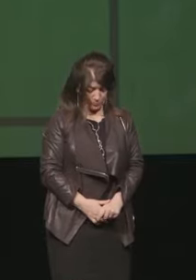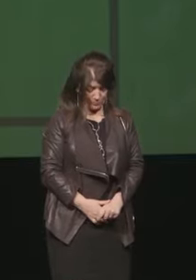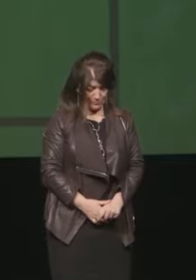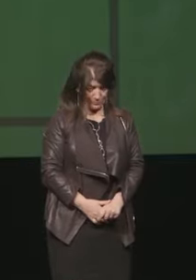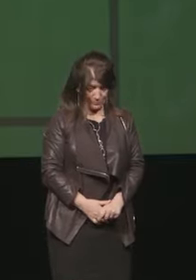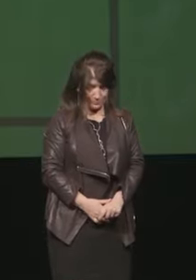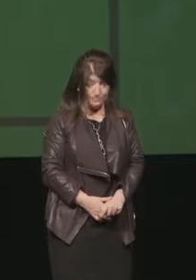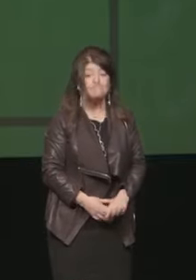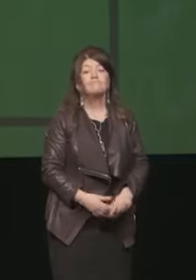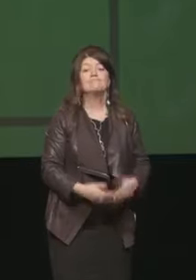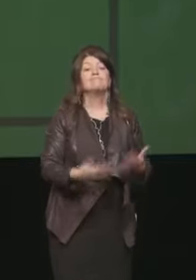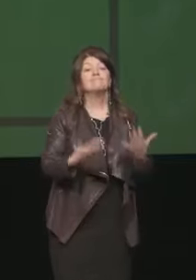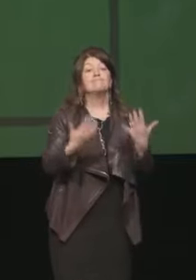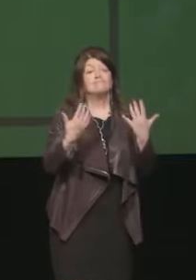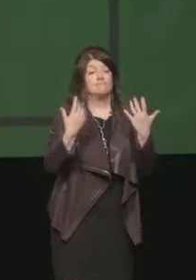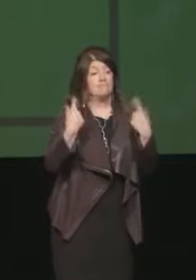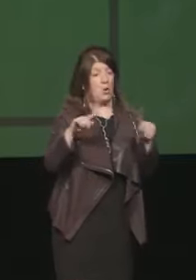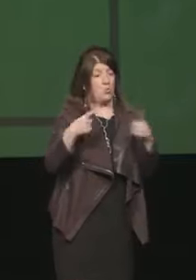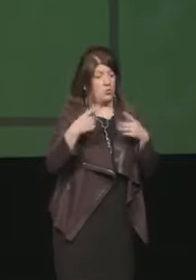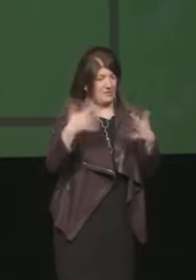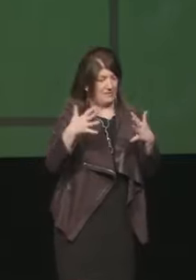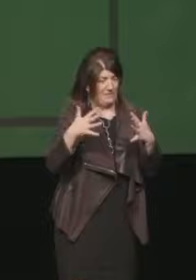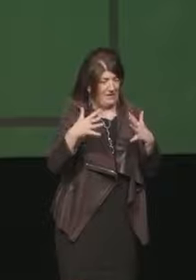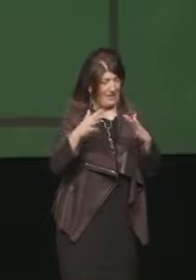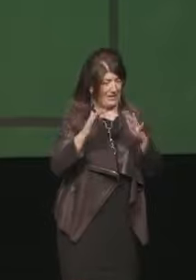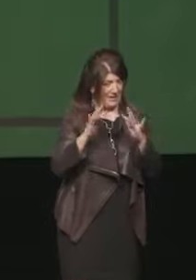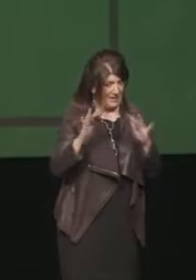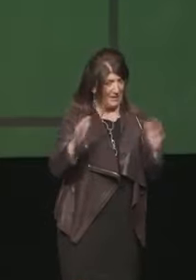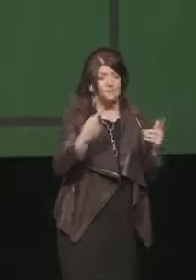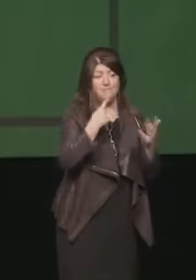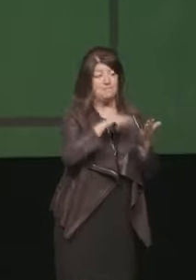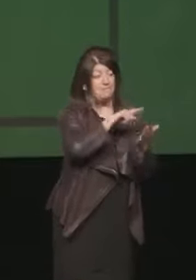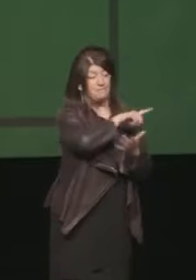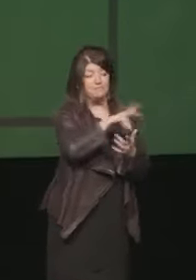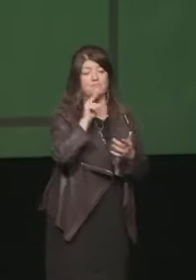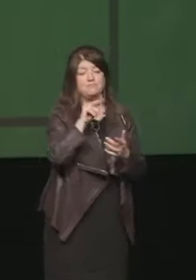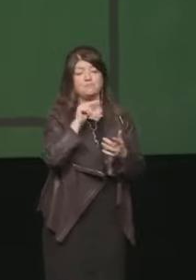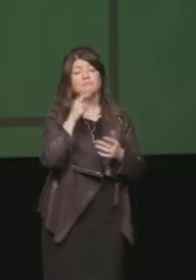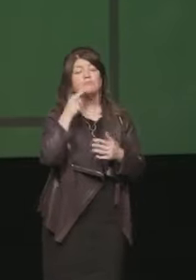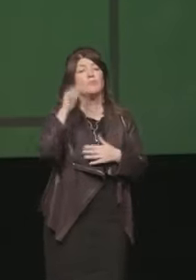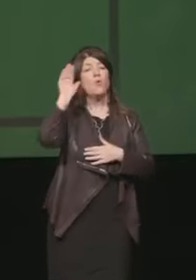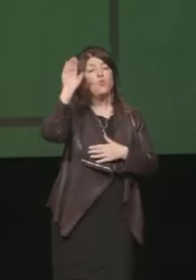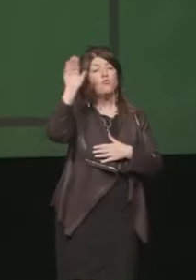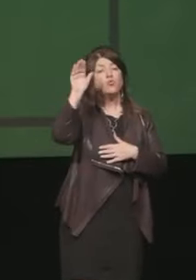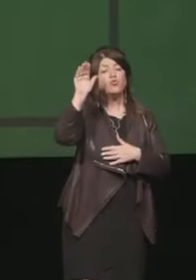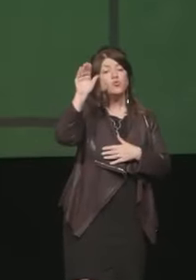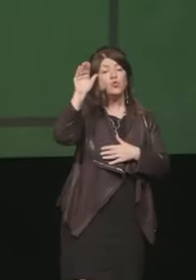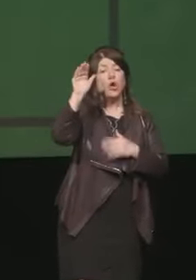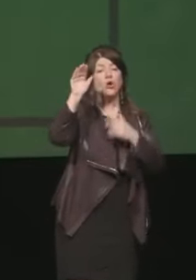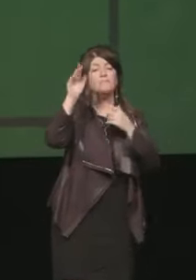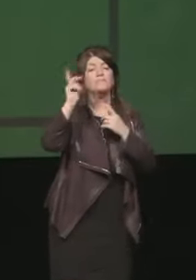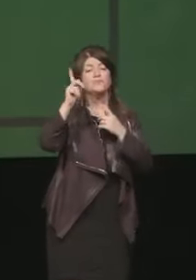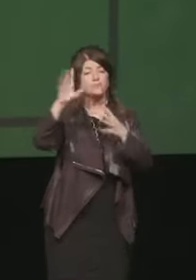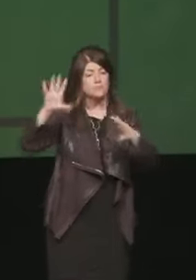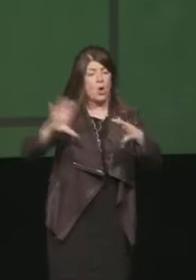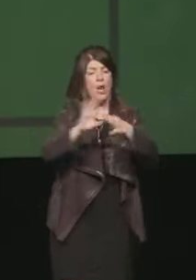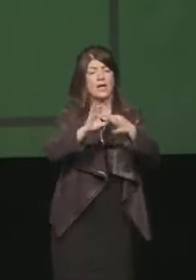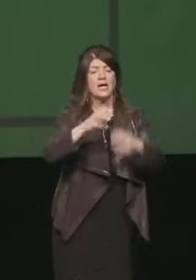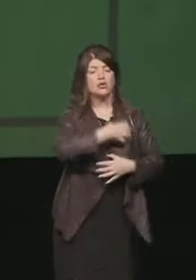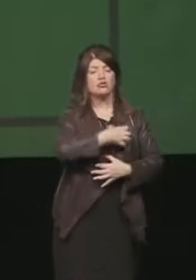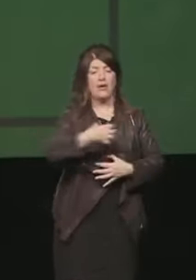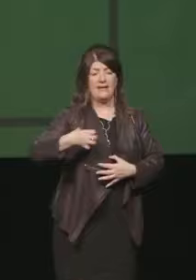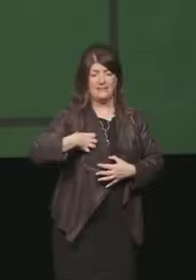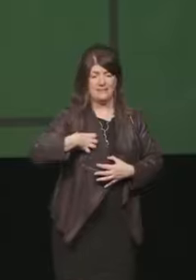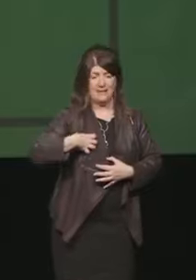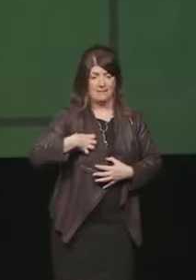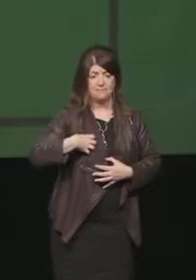il nostro futuro che è il tempo verbale meno utilizzato il nostro futuro dipenderà qua parliamo di scienza adesso di come saremo in grado di far